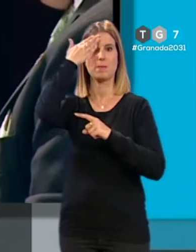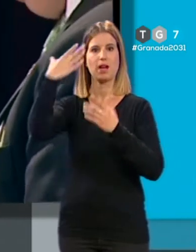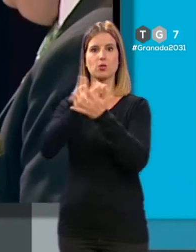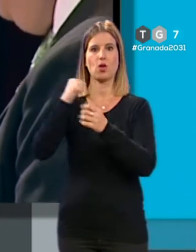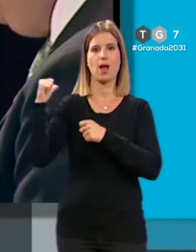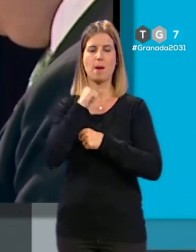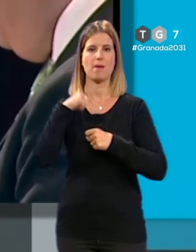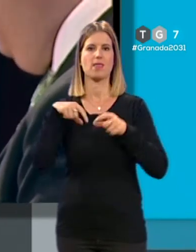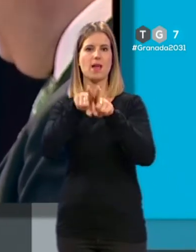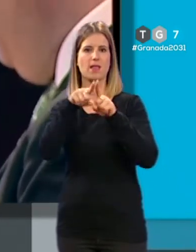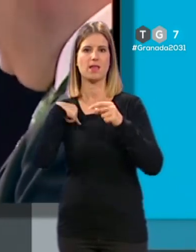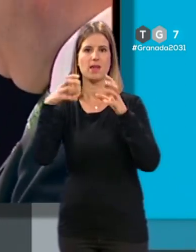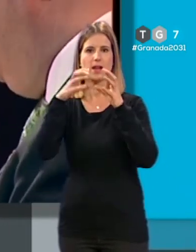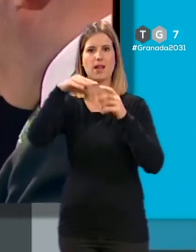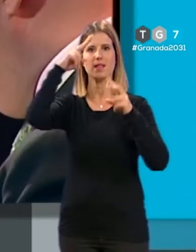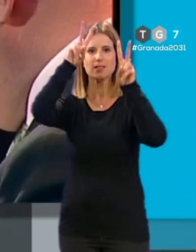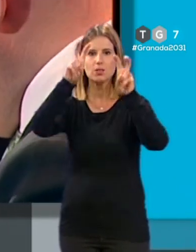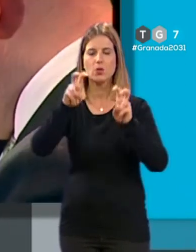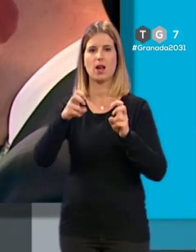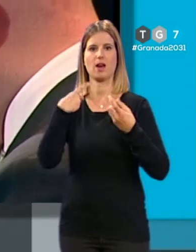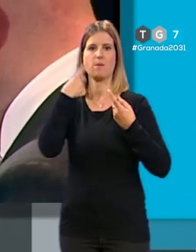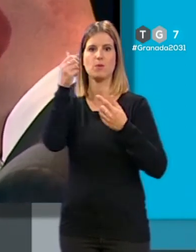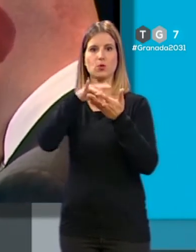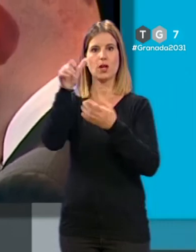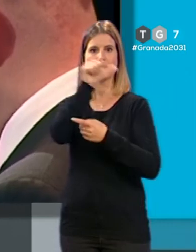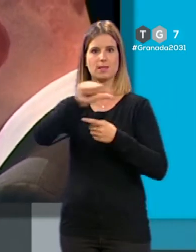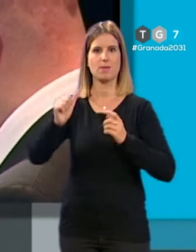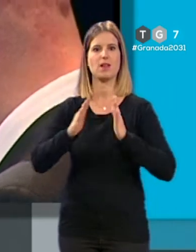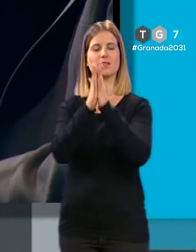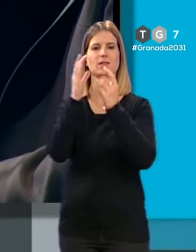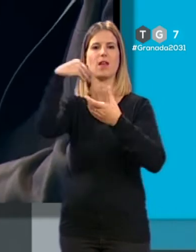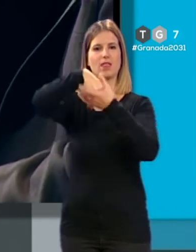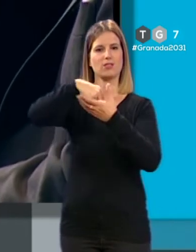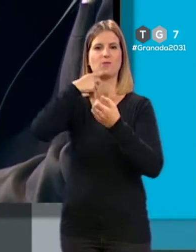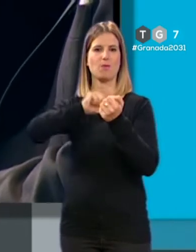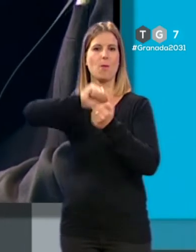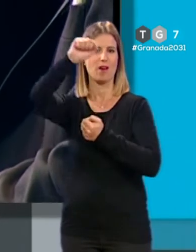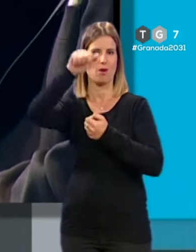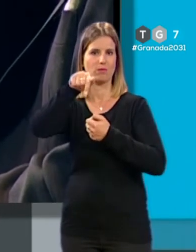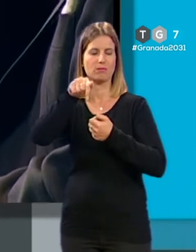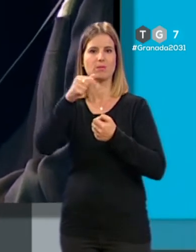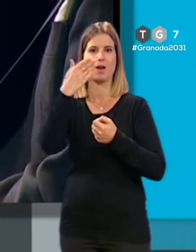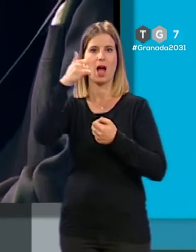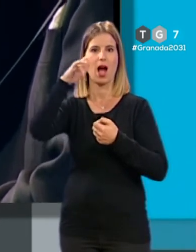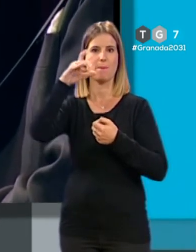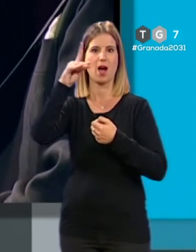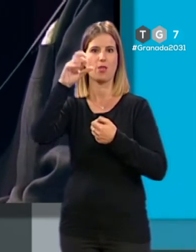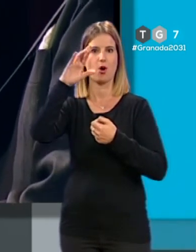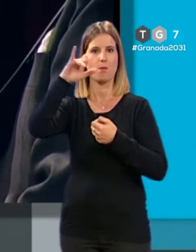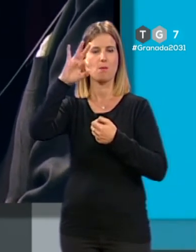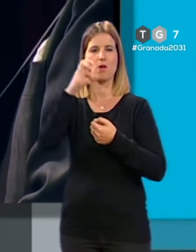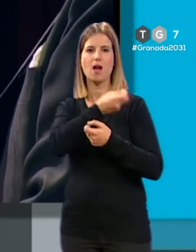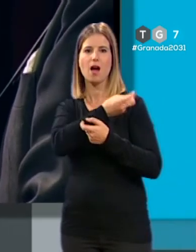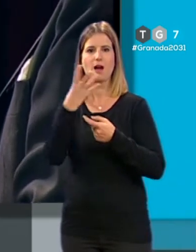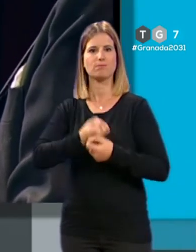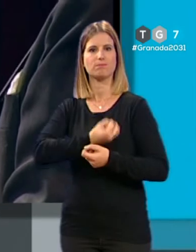hermandades de Granada y sus titulares y las vivencias de la ciudad en los días de Semana Santa formaron parte del pregón. Amador Moya se detuvo en algunas devociones,